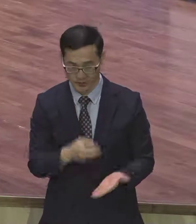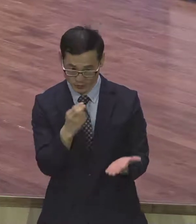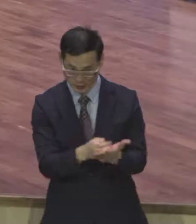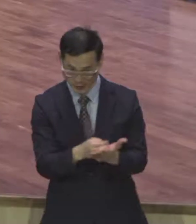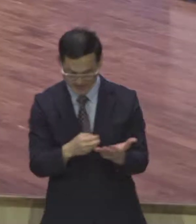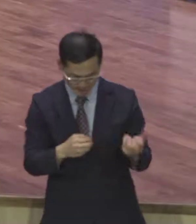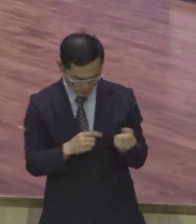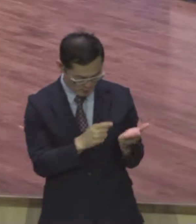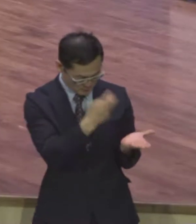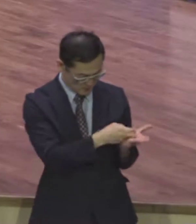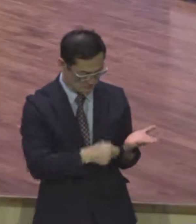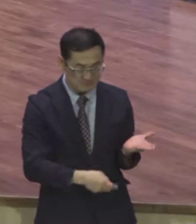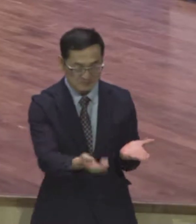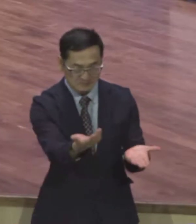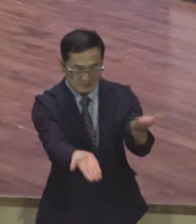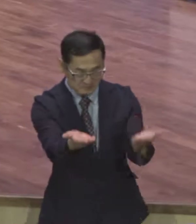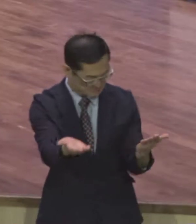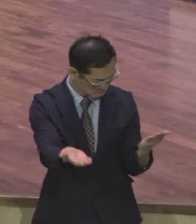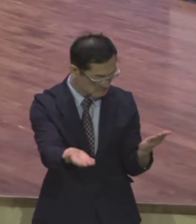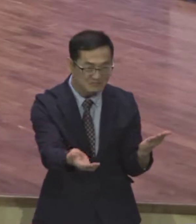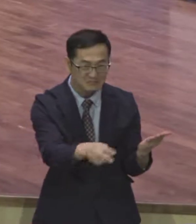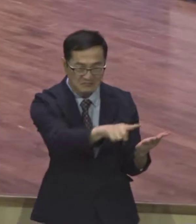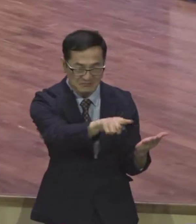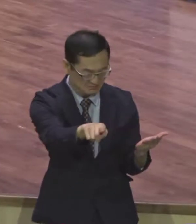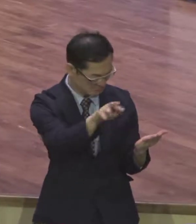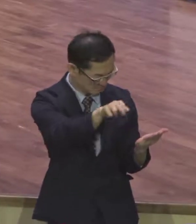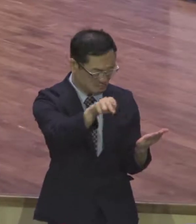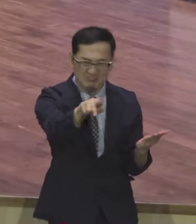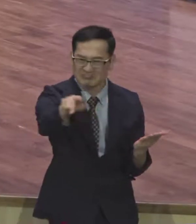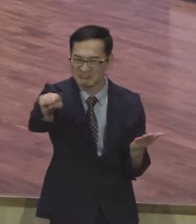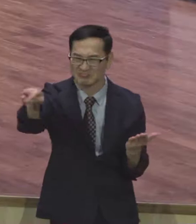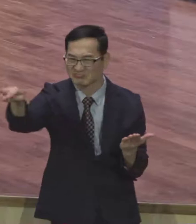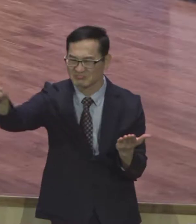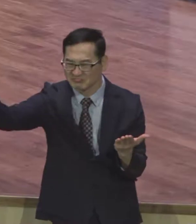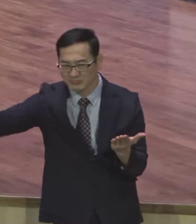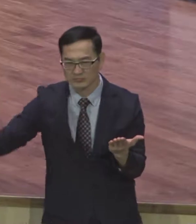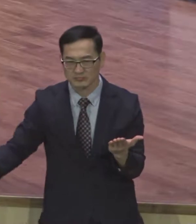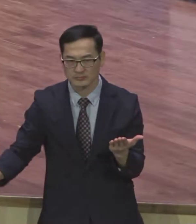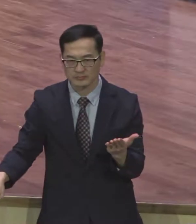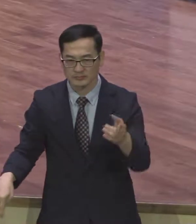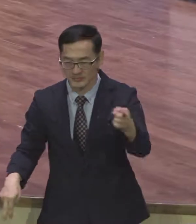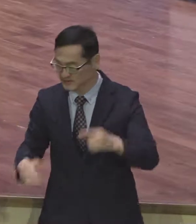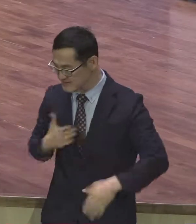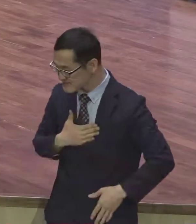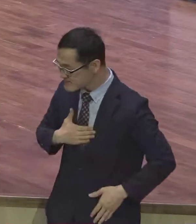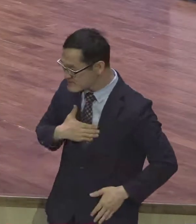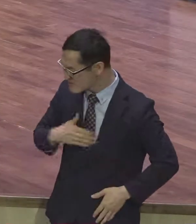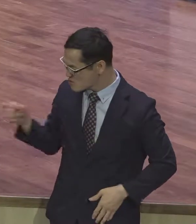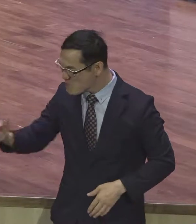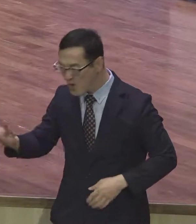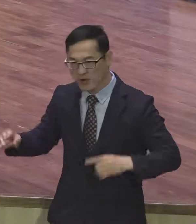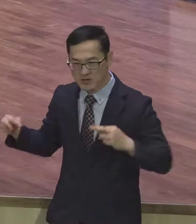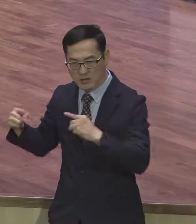죽이는 거예요. 율법은 서로 나 죽고 나 죽고 너 죽고 나 죽고예요. 복음은 너 살고 나 살고입니다.